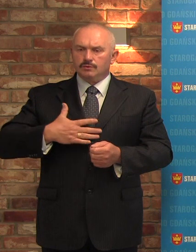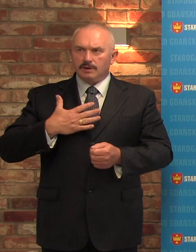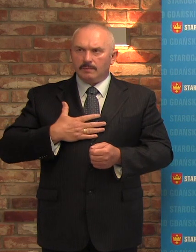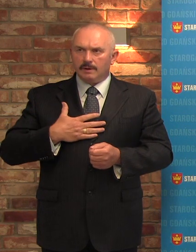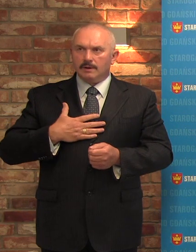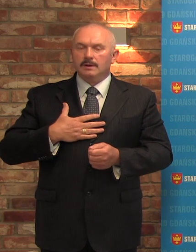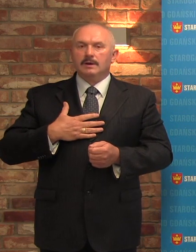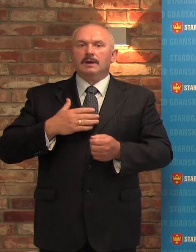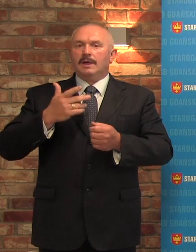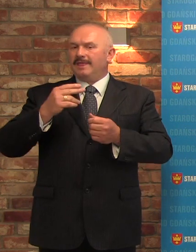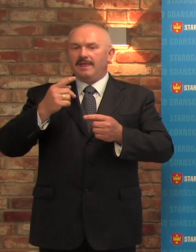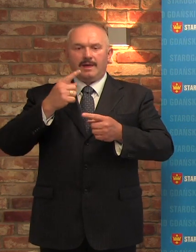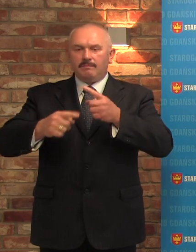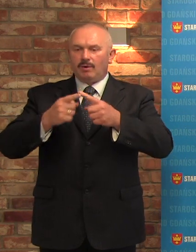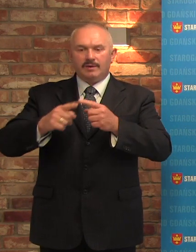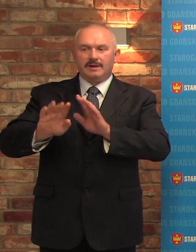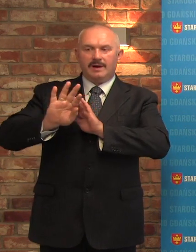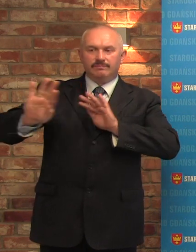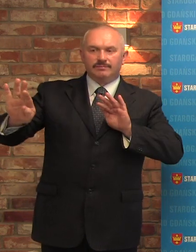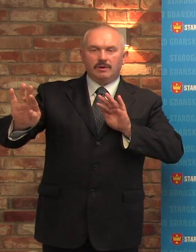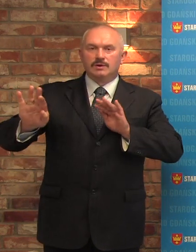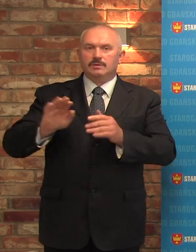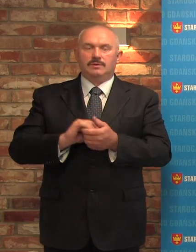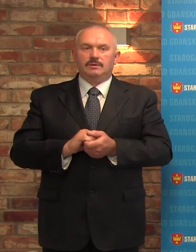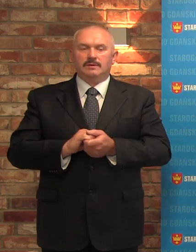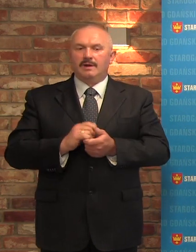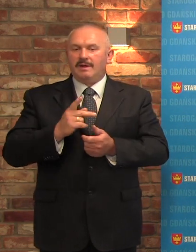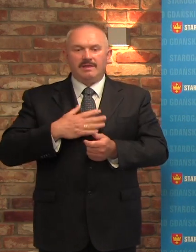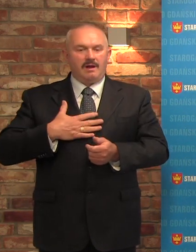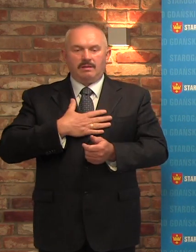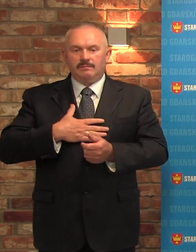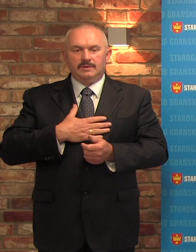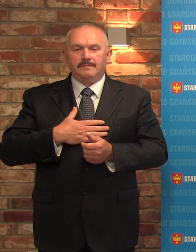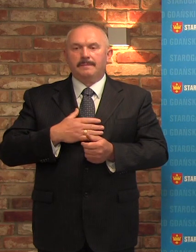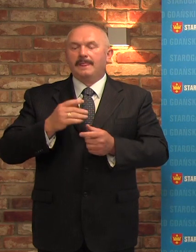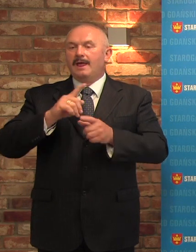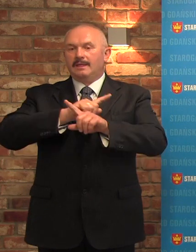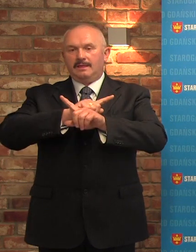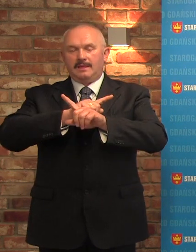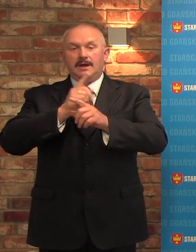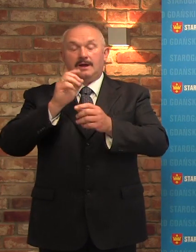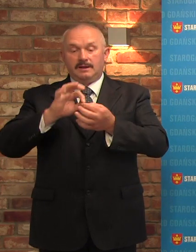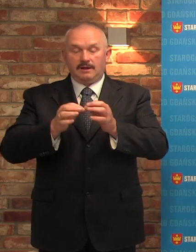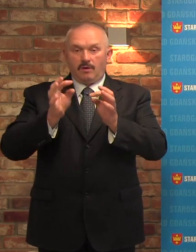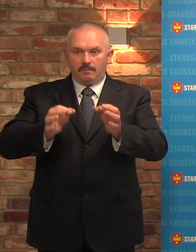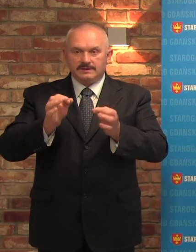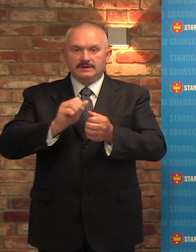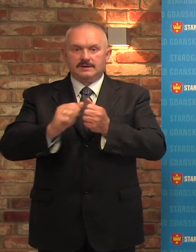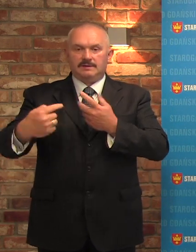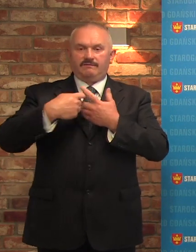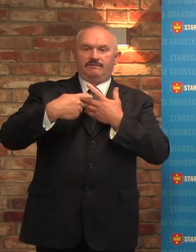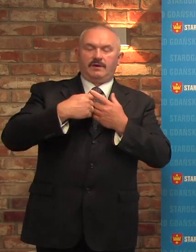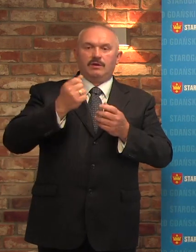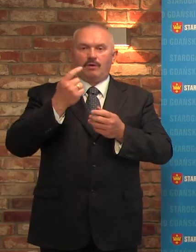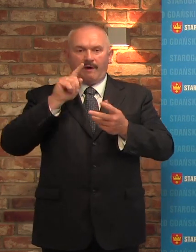niezależności od polityki. Próbę dzielenia nas dla politycznego interesu będziemy traktować jako ingerencję w